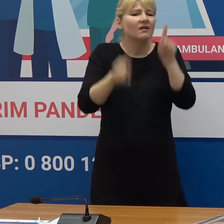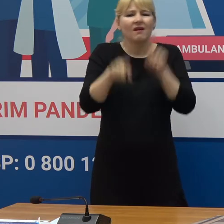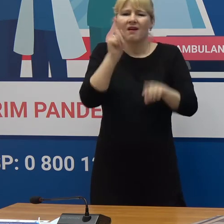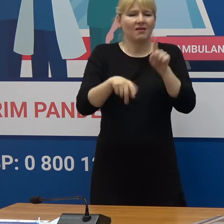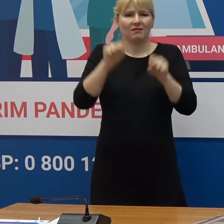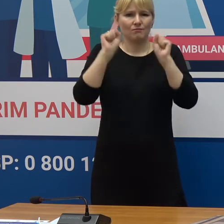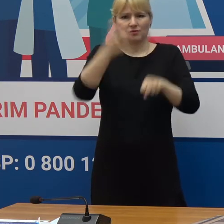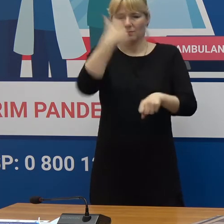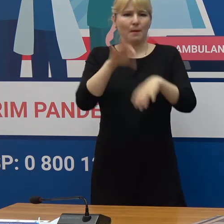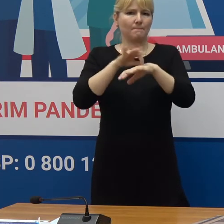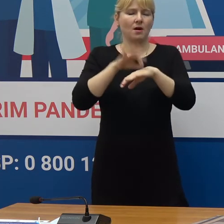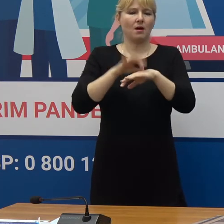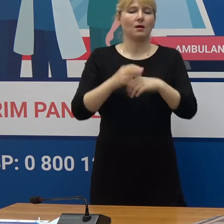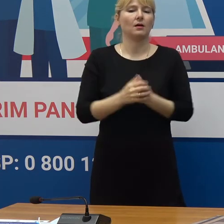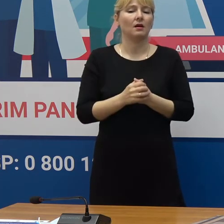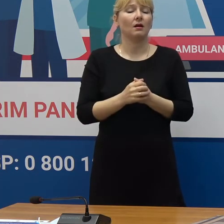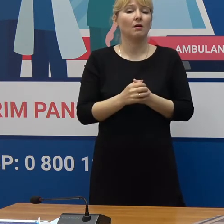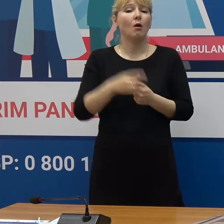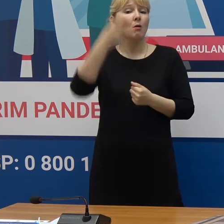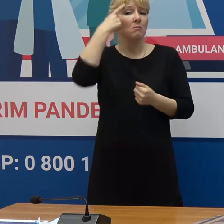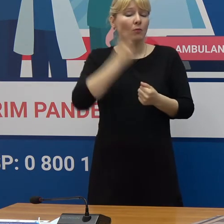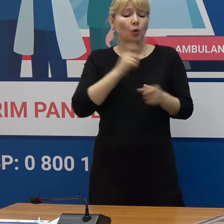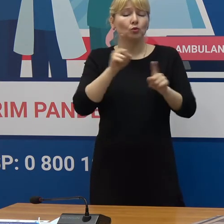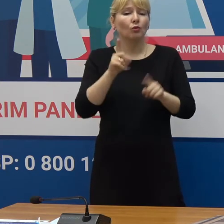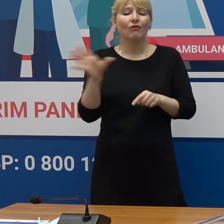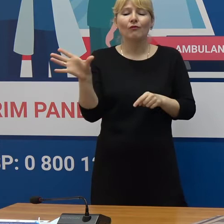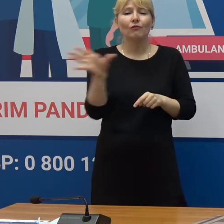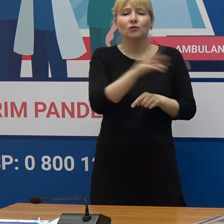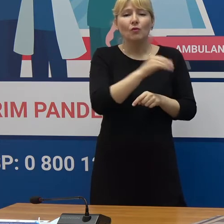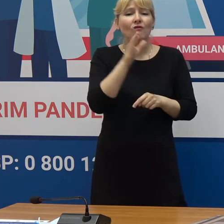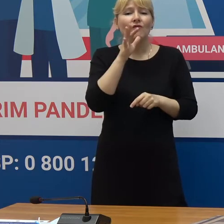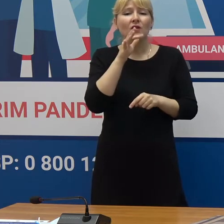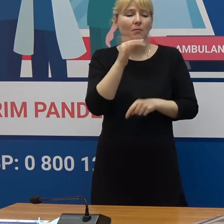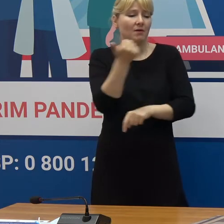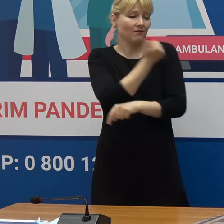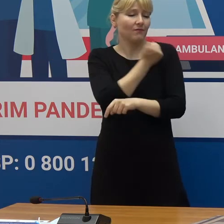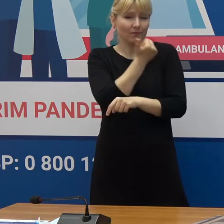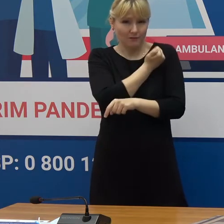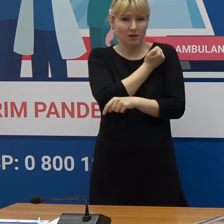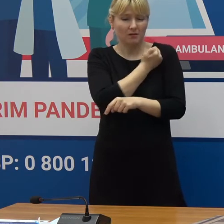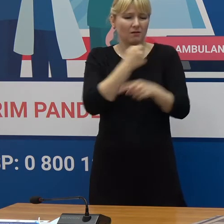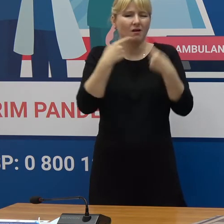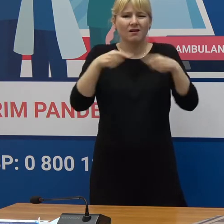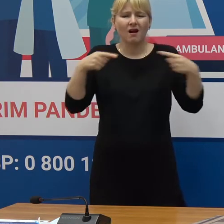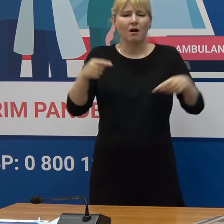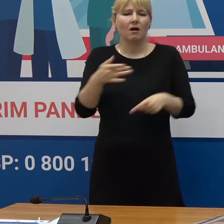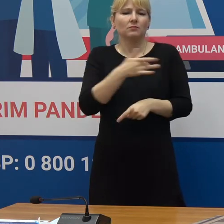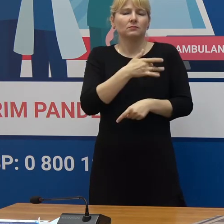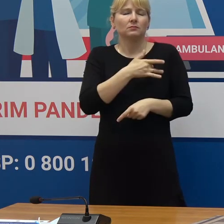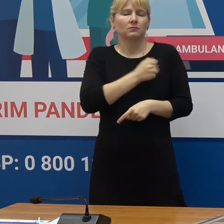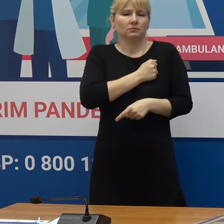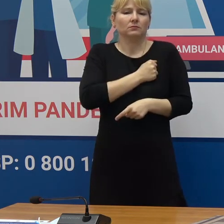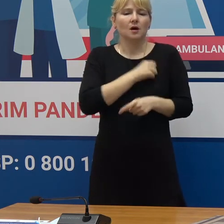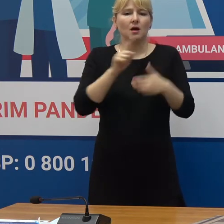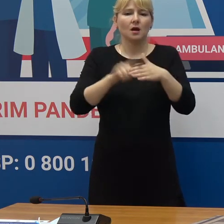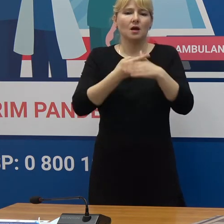că toate momentele ce țin de efectele foarte rare Cum ar fi miocardita, inflamația